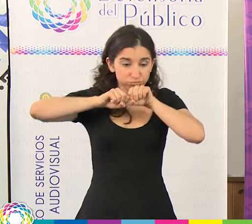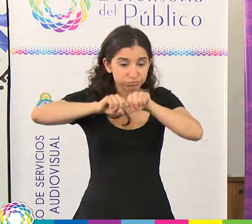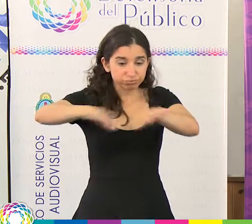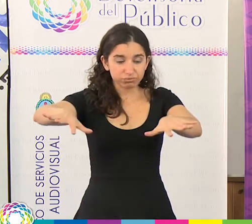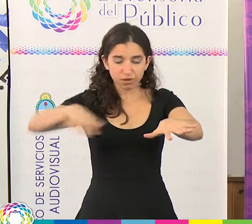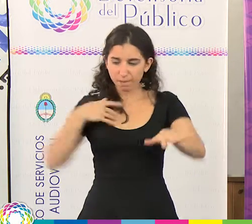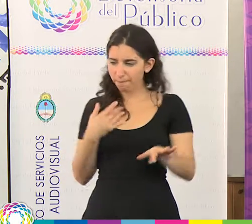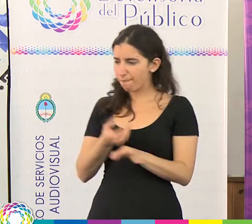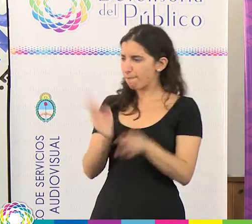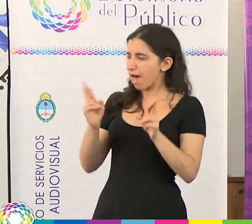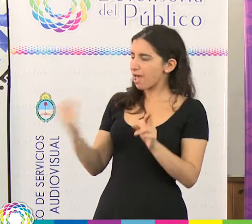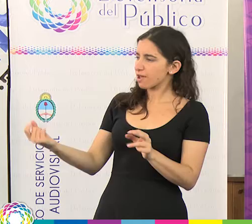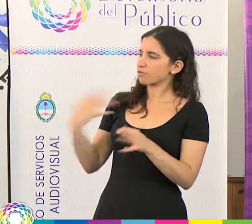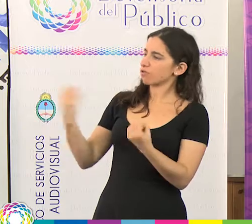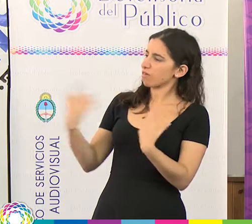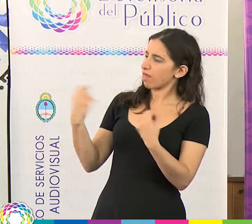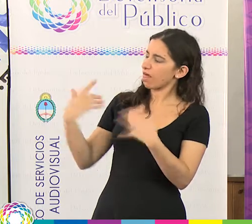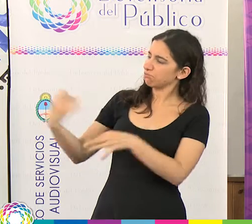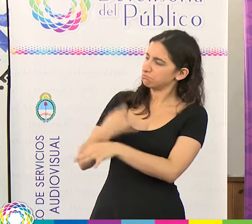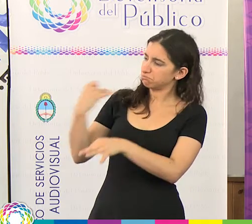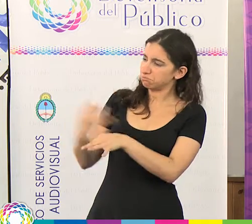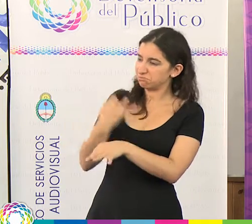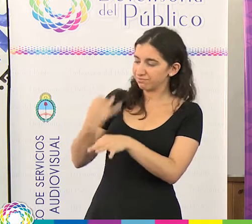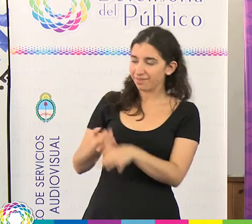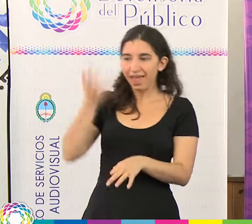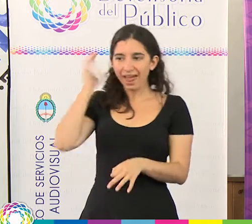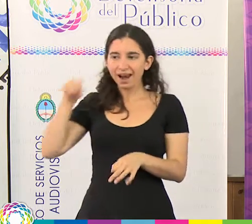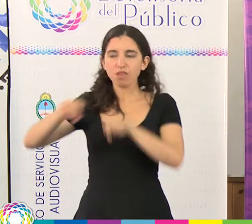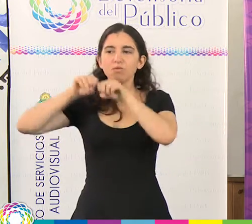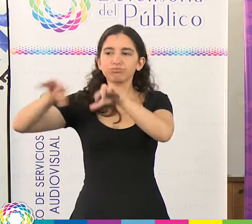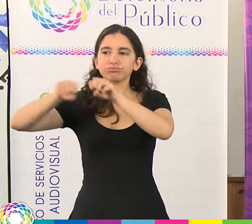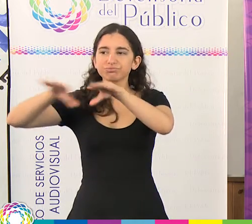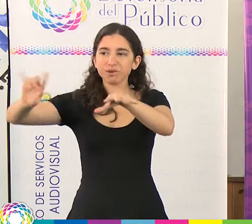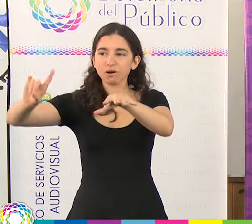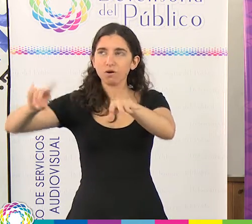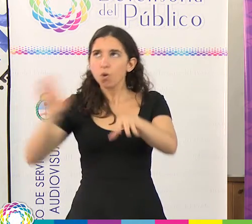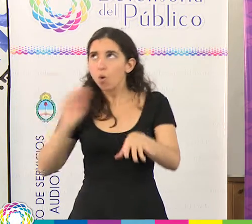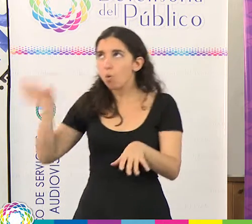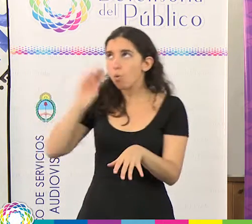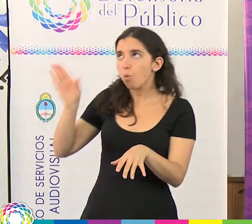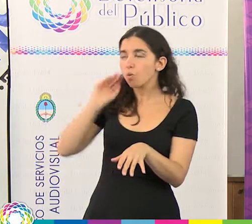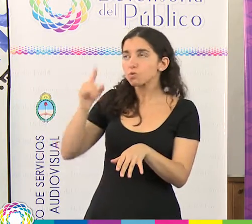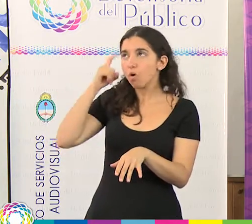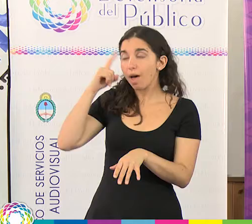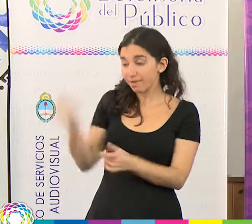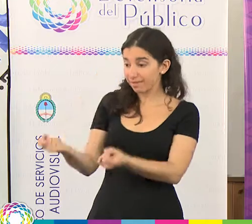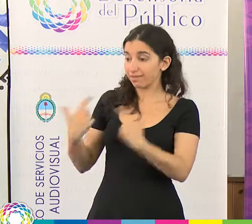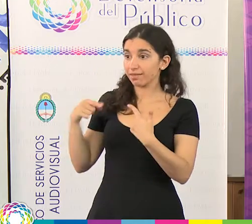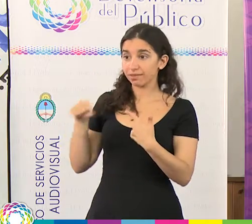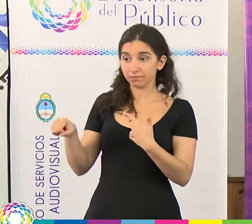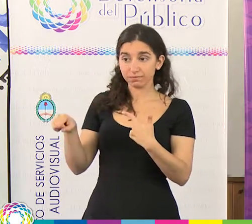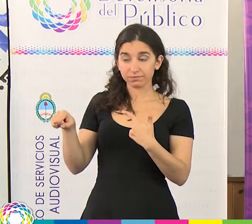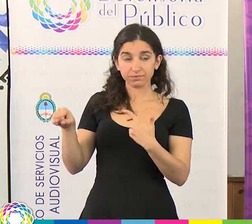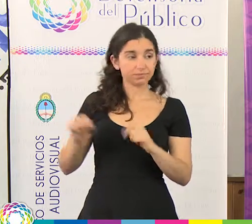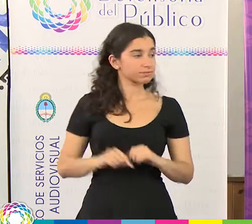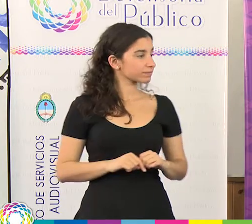como docente, porque la radio no solo transmite, sino deja grandes enseñanzas y aprendizajes. Y desde